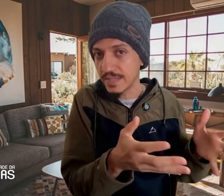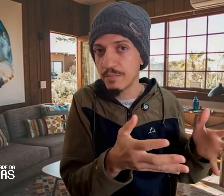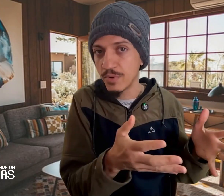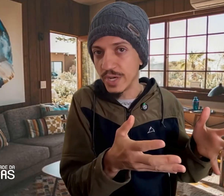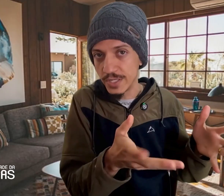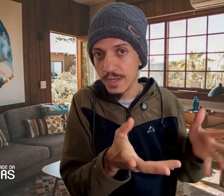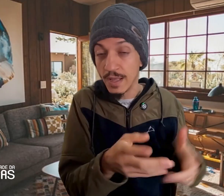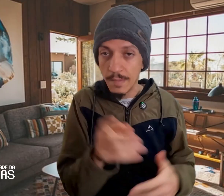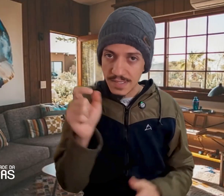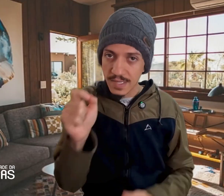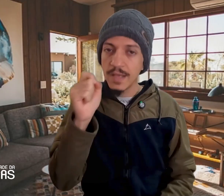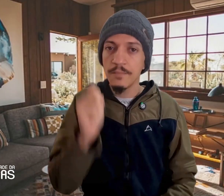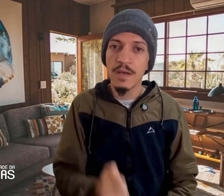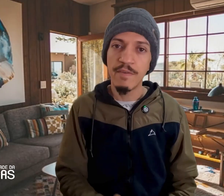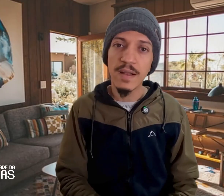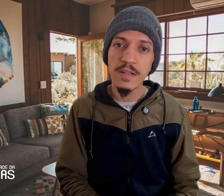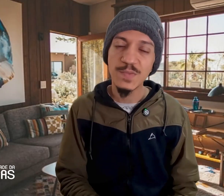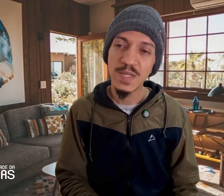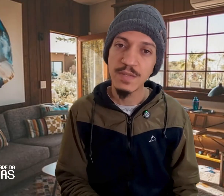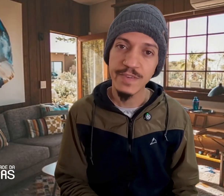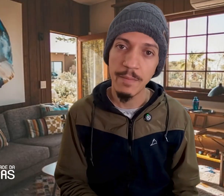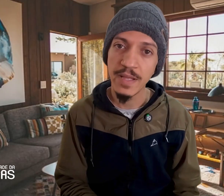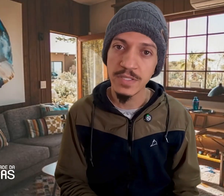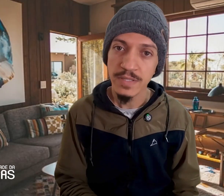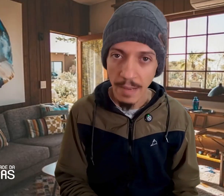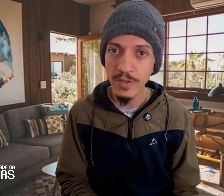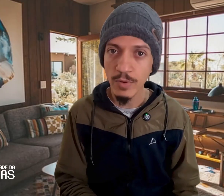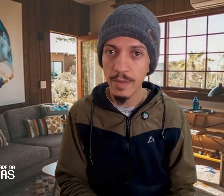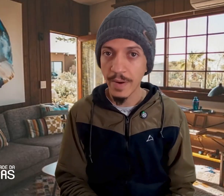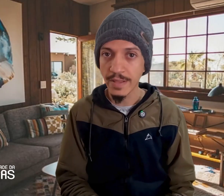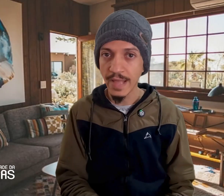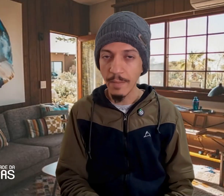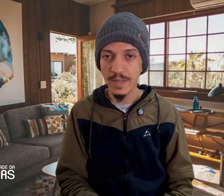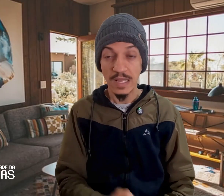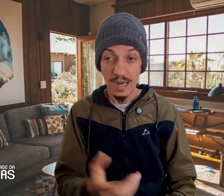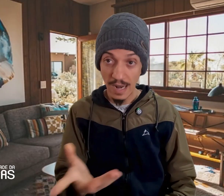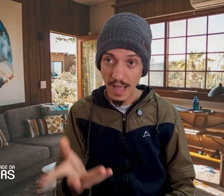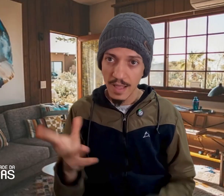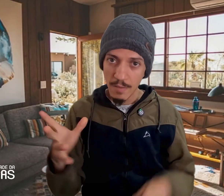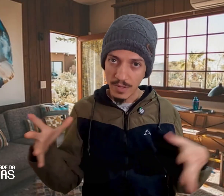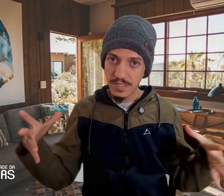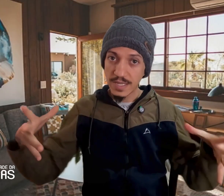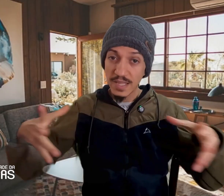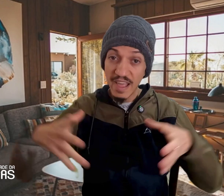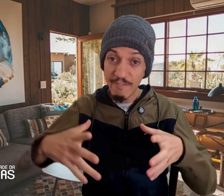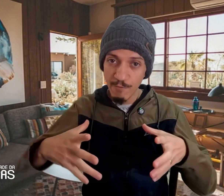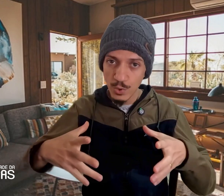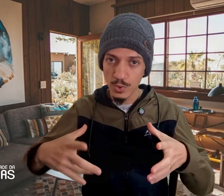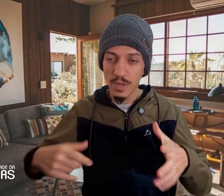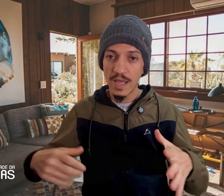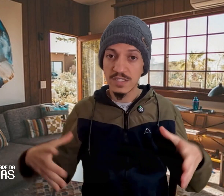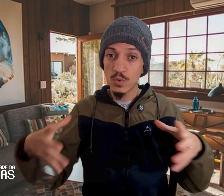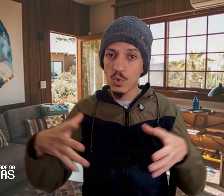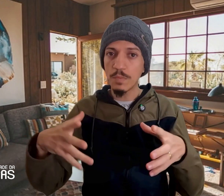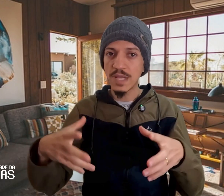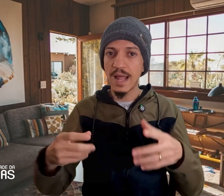por diante. Mas aqui, falando especificamente da mentoria para intérpretes, lá pode ser esse refúgio, esse grupo seleto,